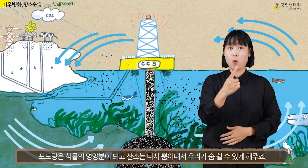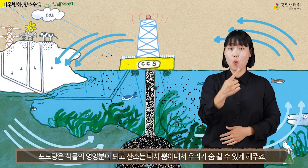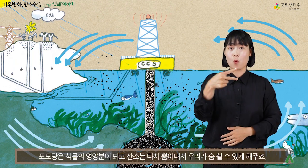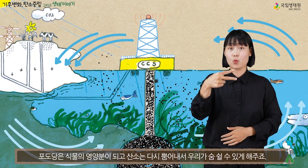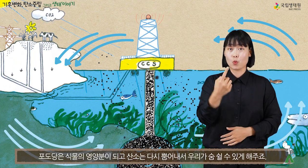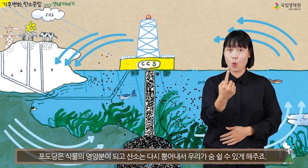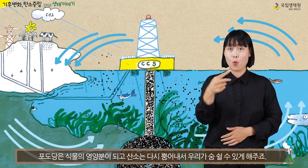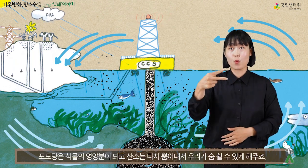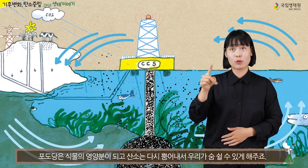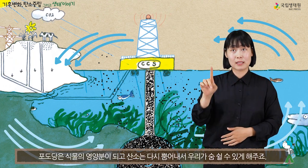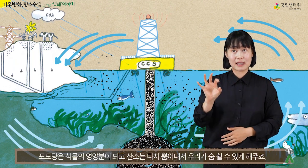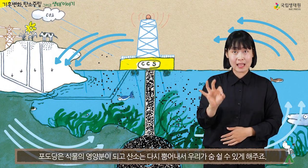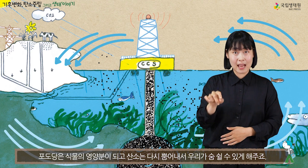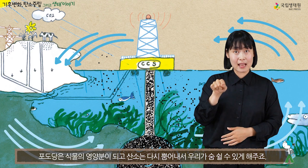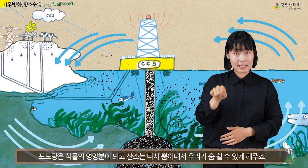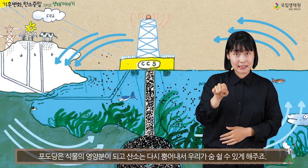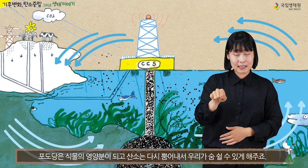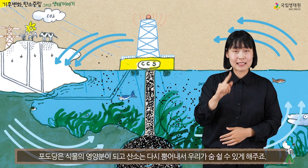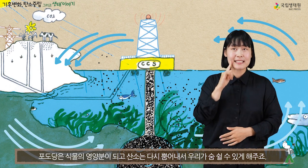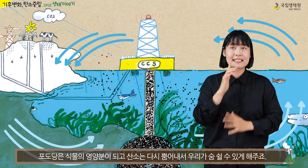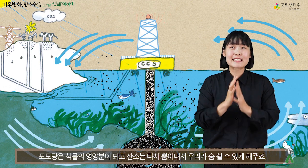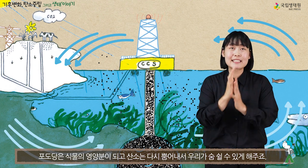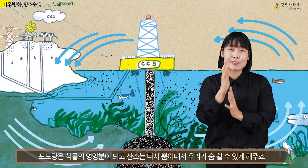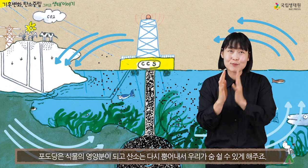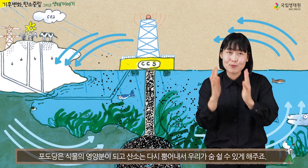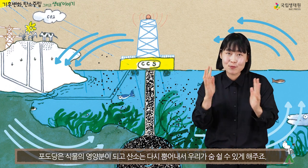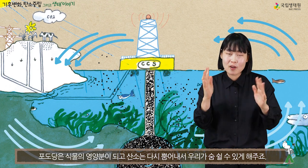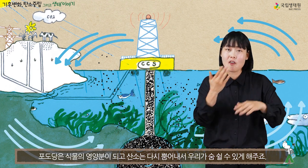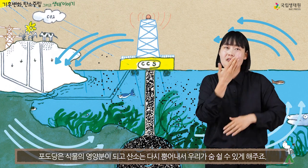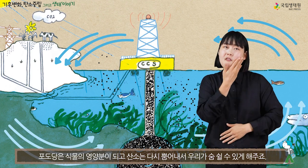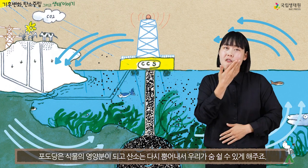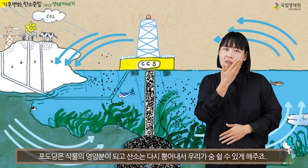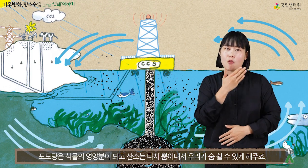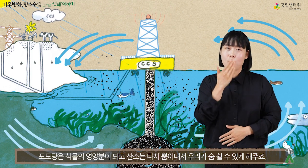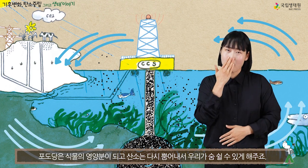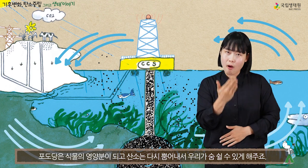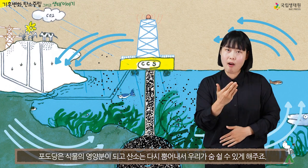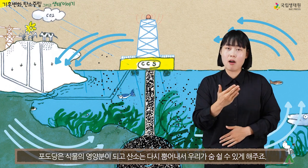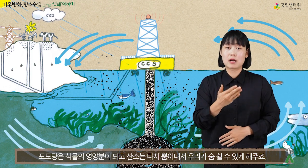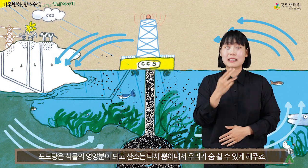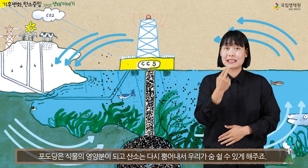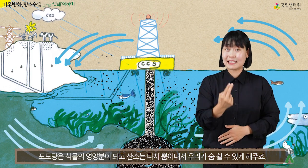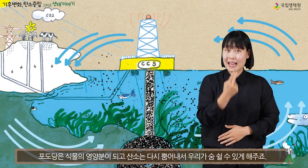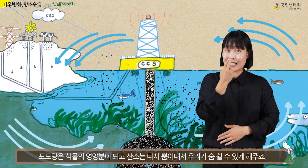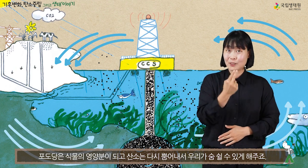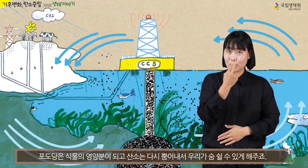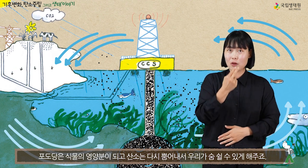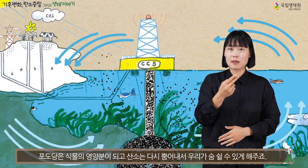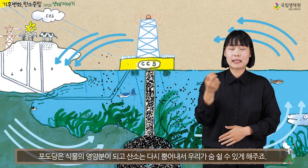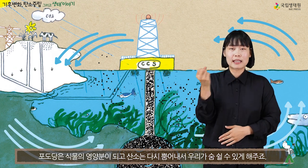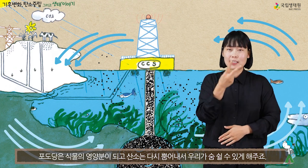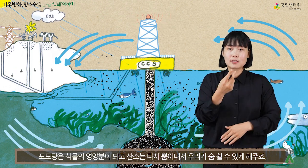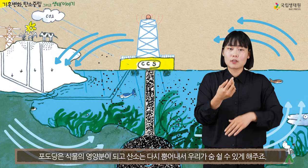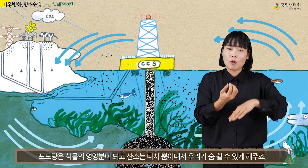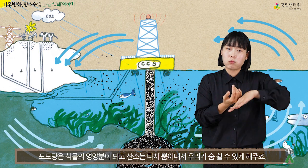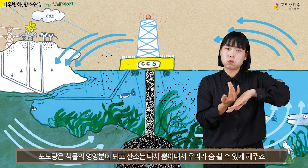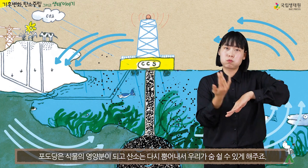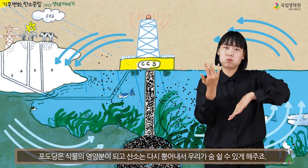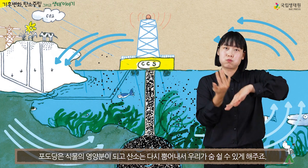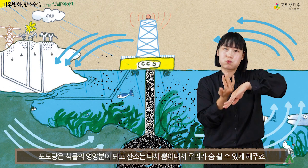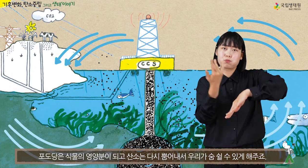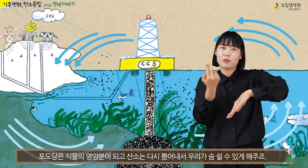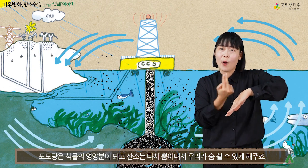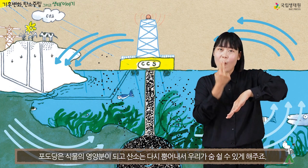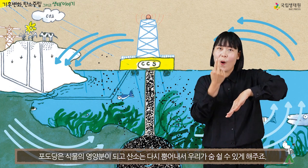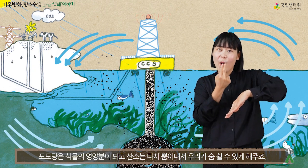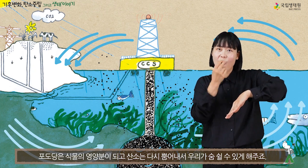포도당은 식물의 영양분이 되고 산소는 다시 뿜어내서 우리가 숨 쉴 수 있게 해주죠.